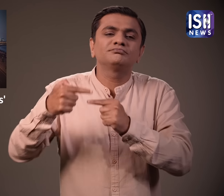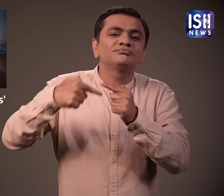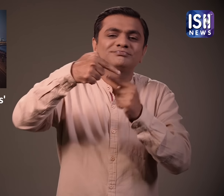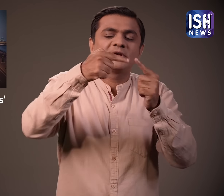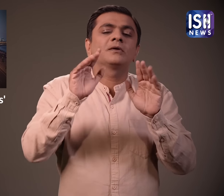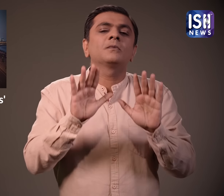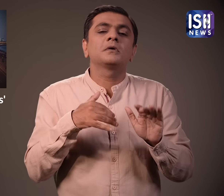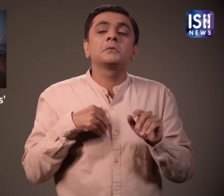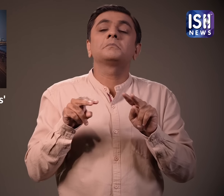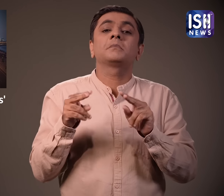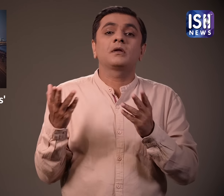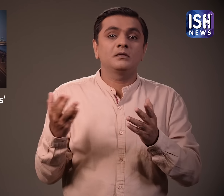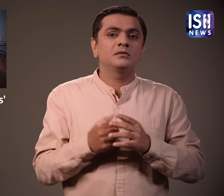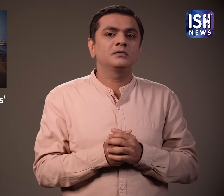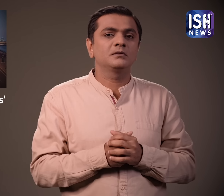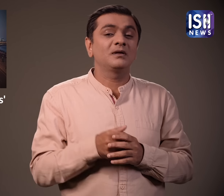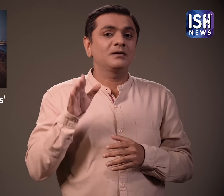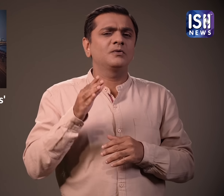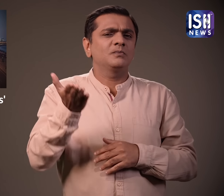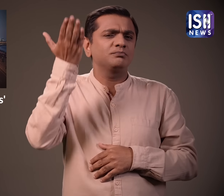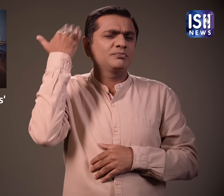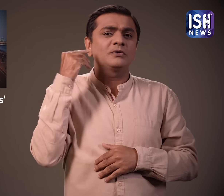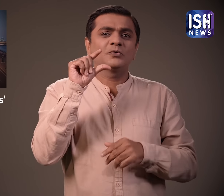है।